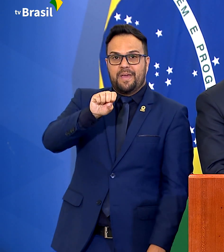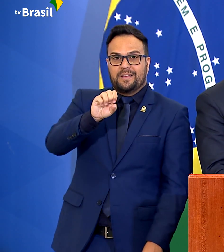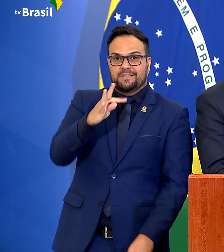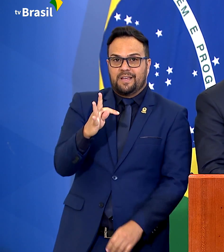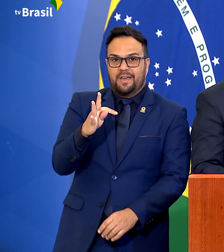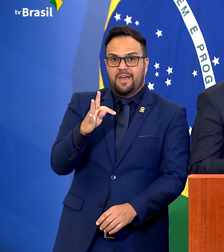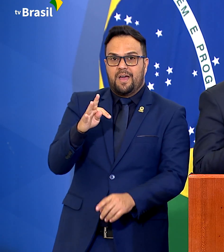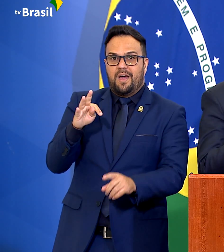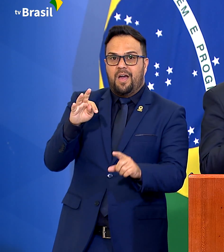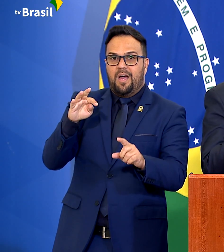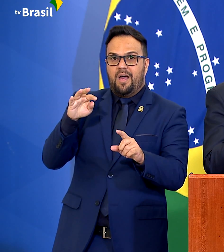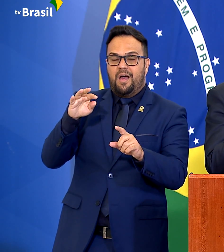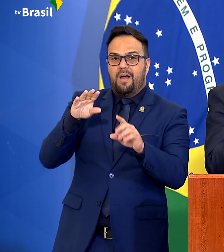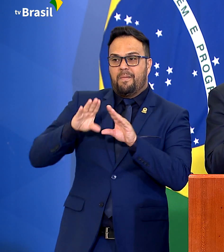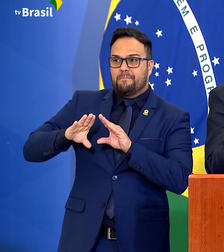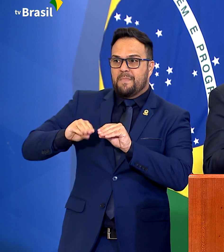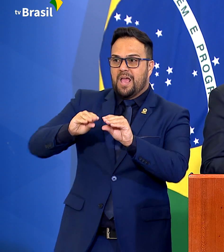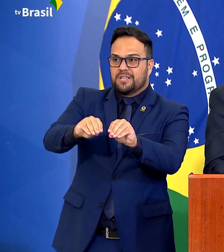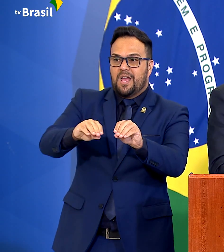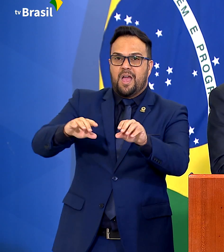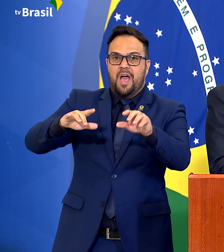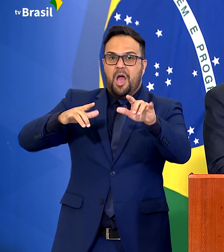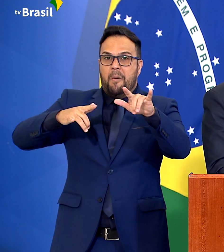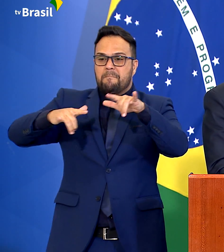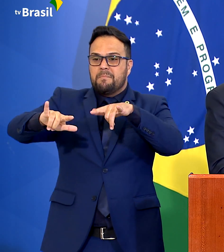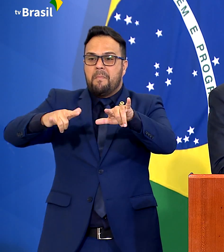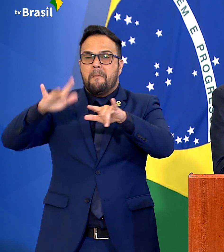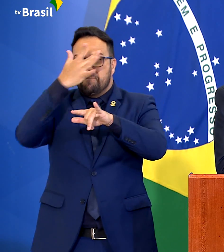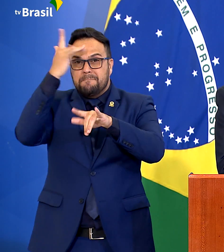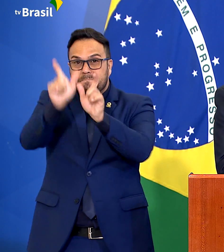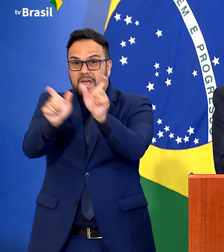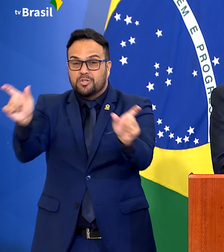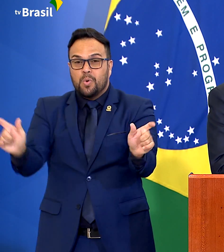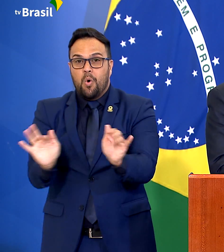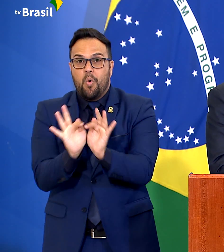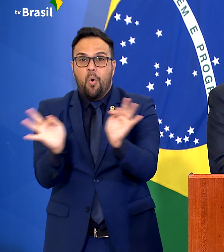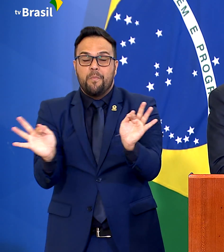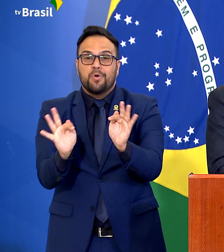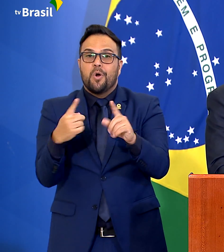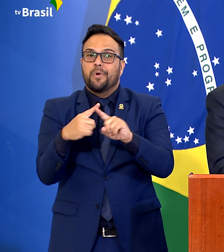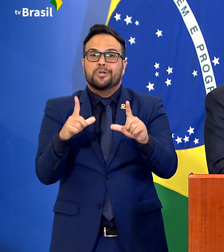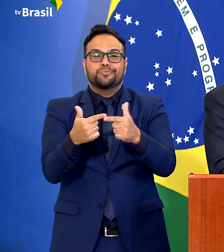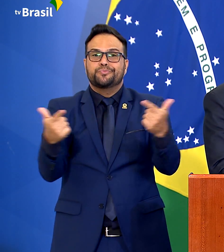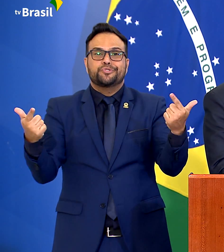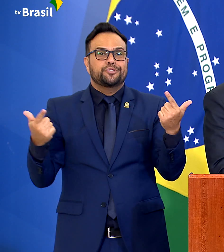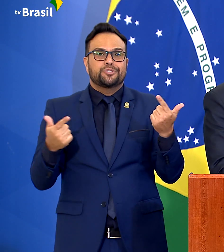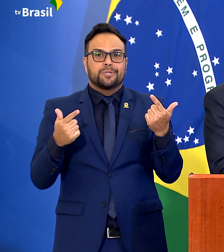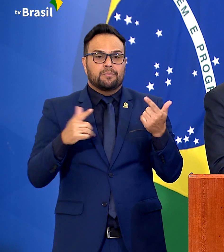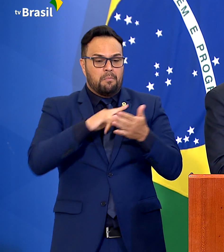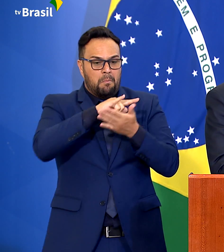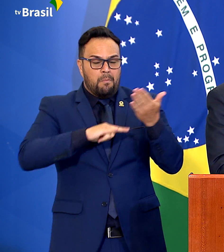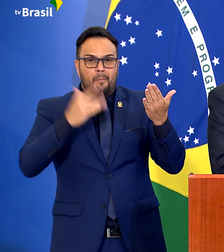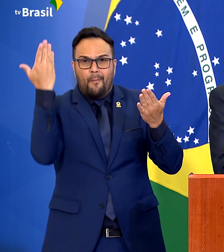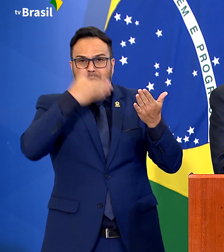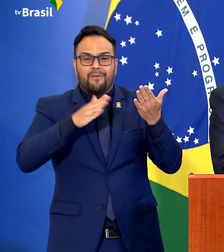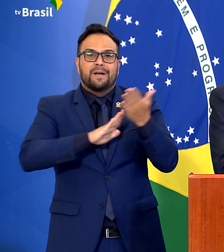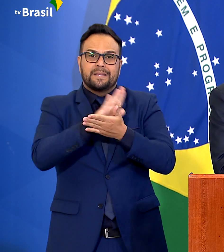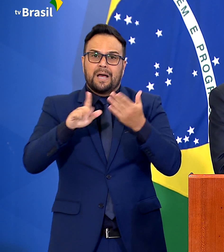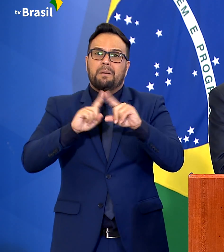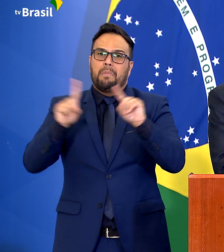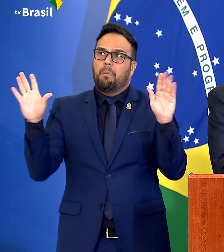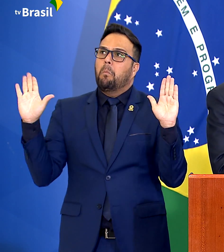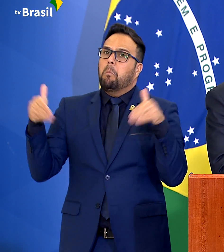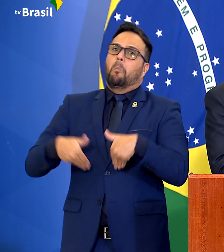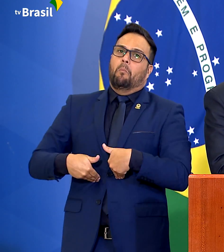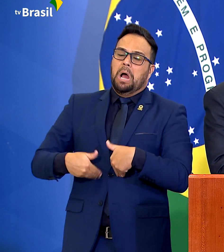Pessoas humildes, que como não tinham nada em definitivo, se submetiam